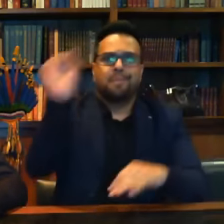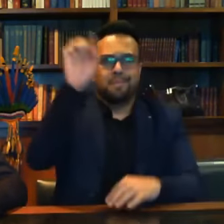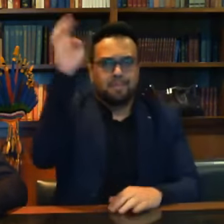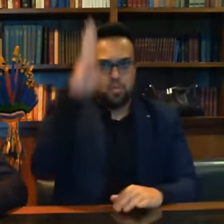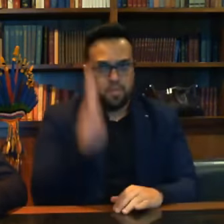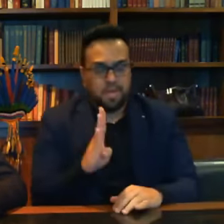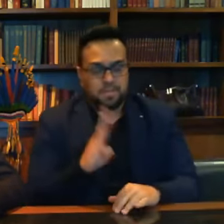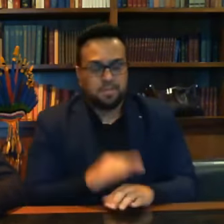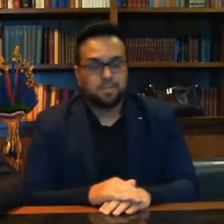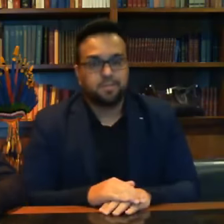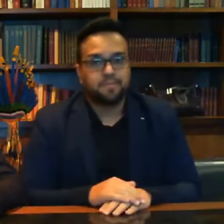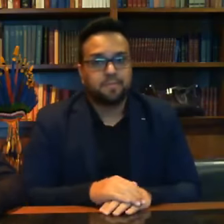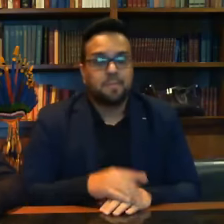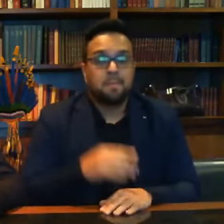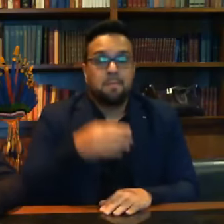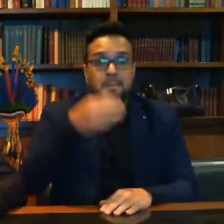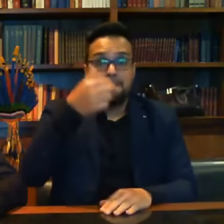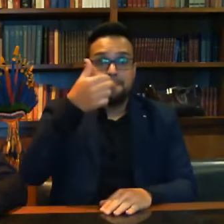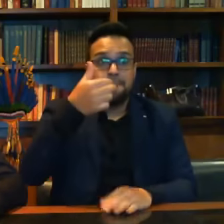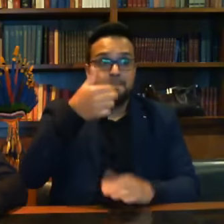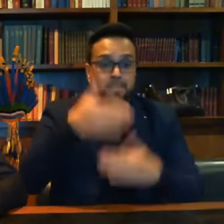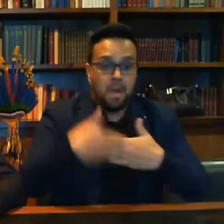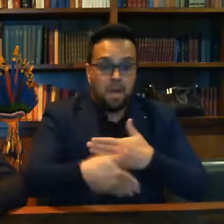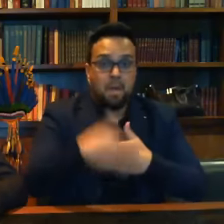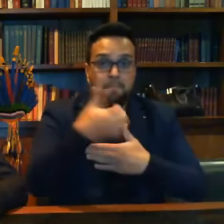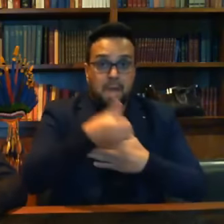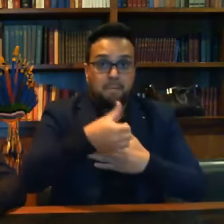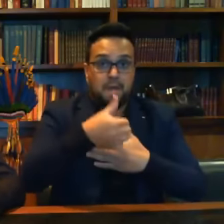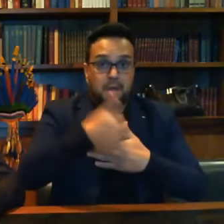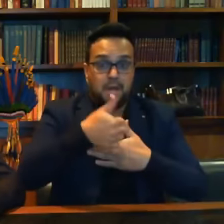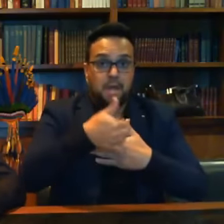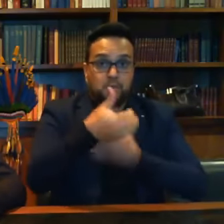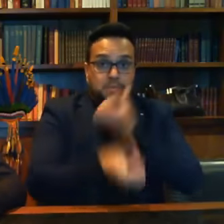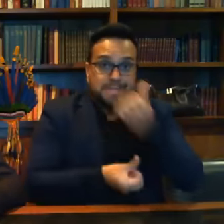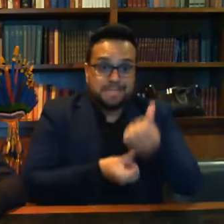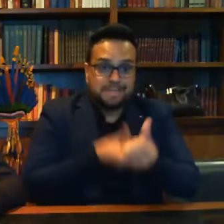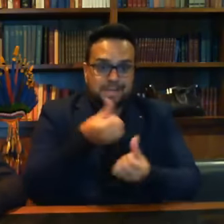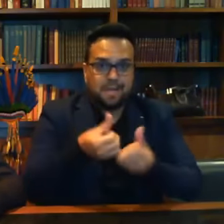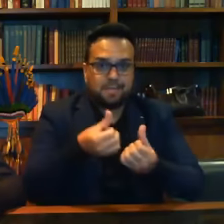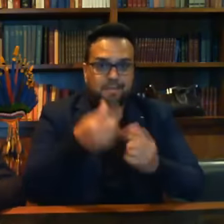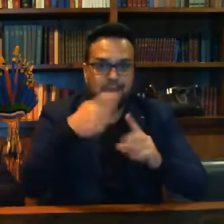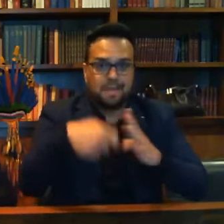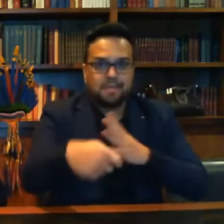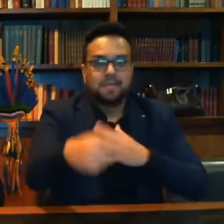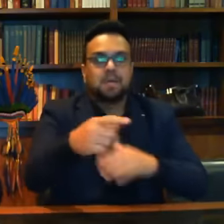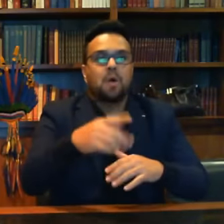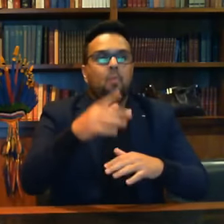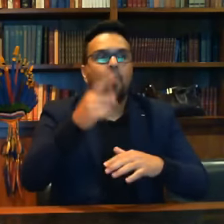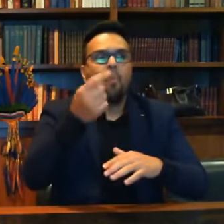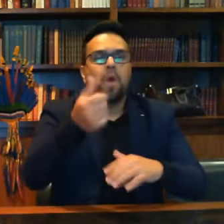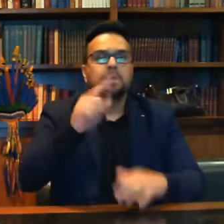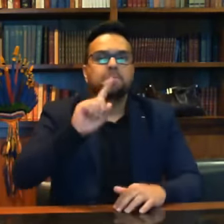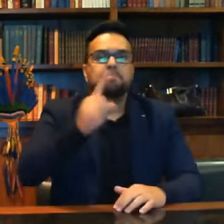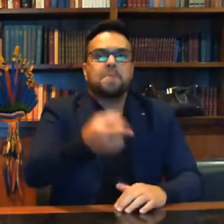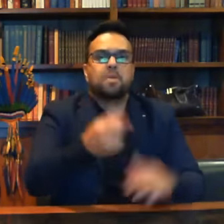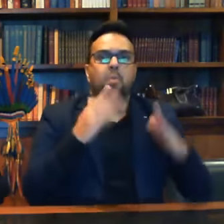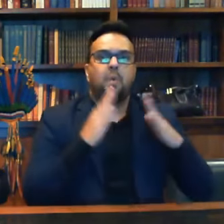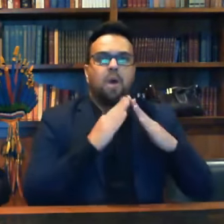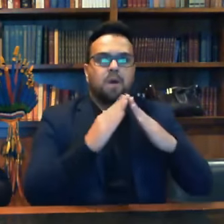Primeiro, nos primeiros seis meses deste ano, estamos aproximando a 200 mil unidades habitacionais entregas.